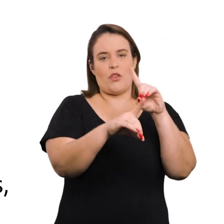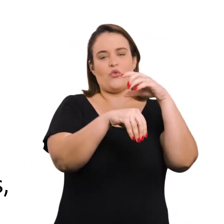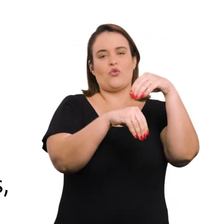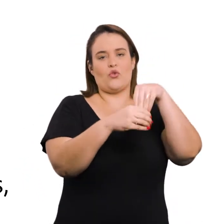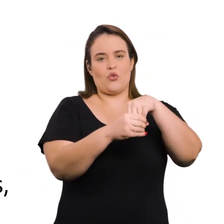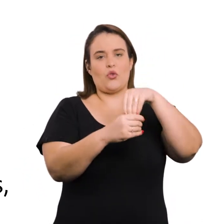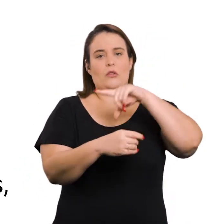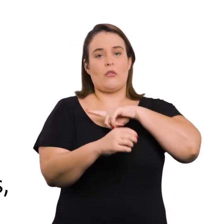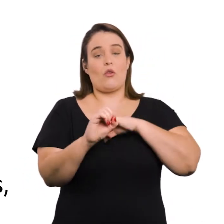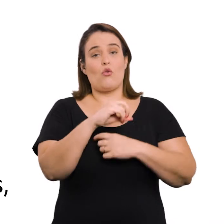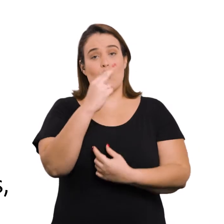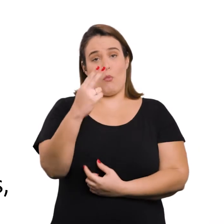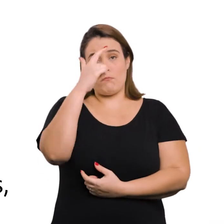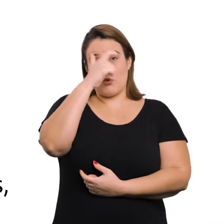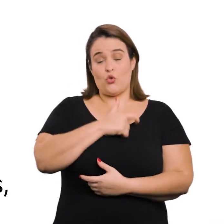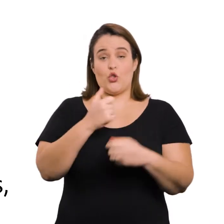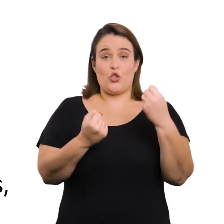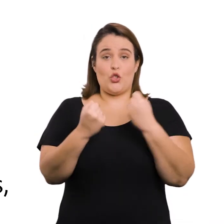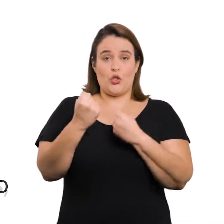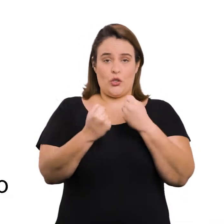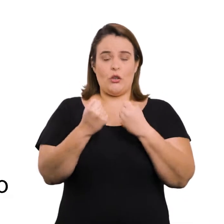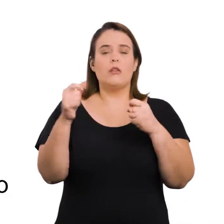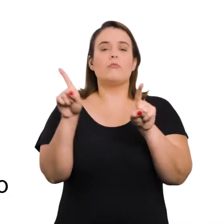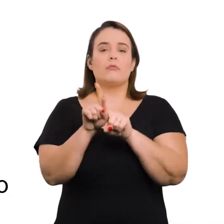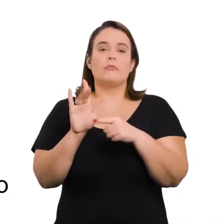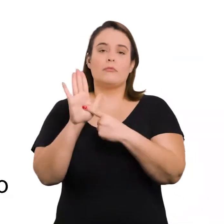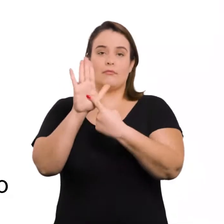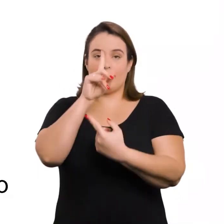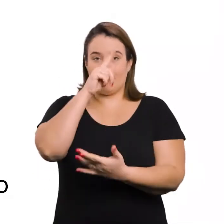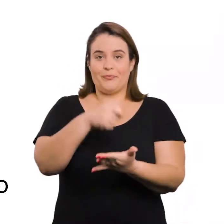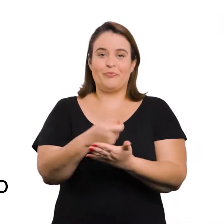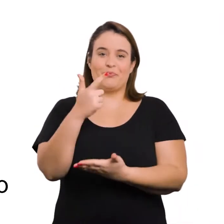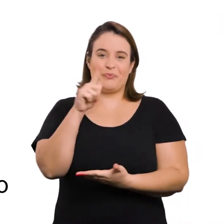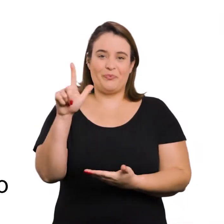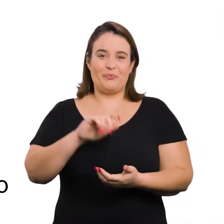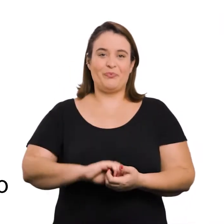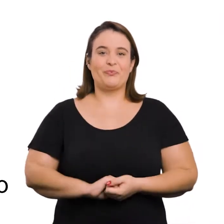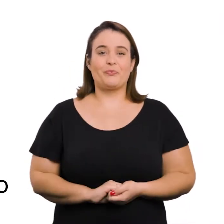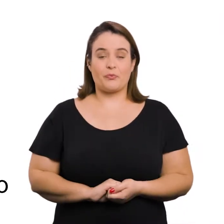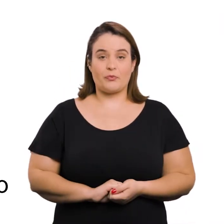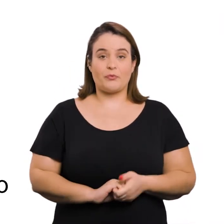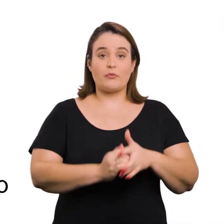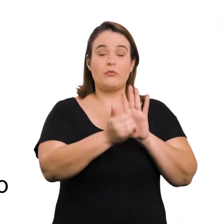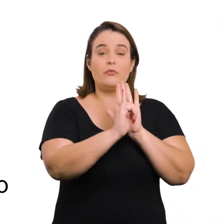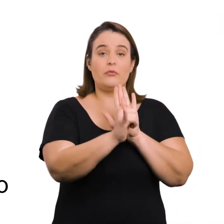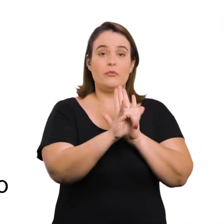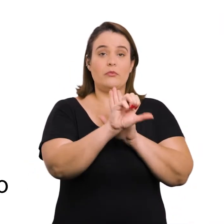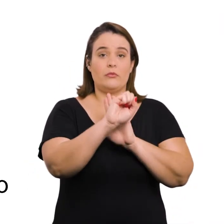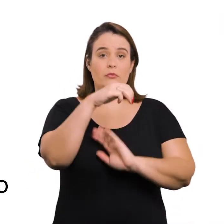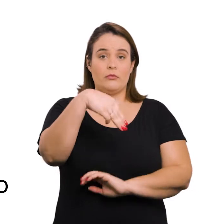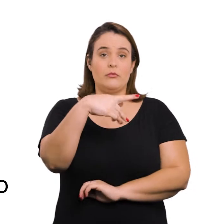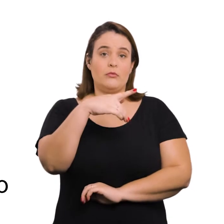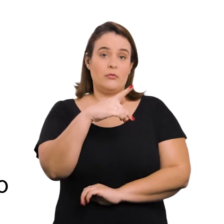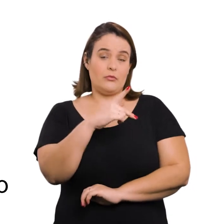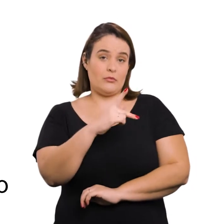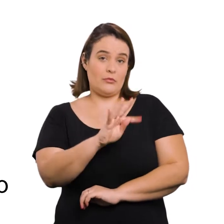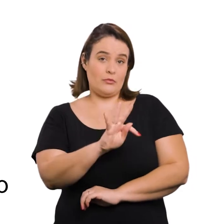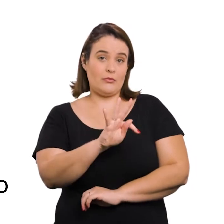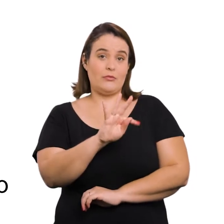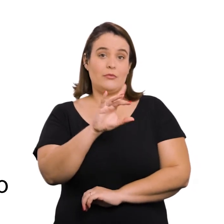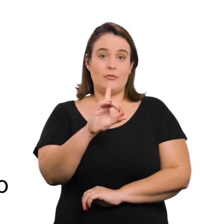deficientes ou são dirigidos por elas, e apresenta outras providências. A portaria SMT